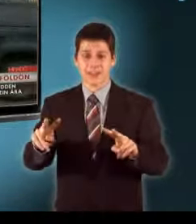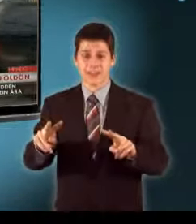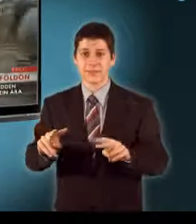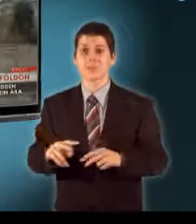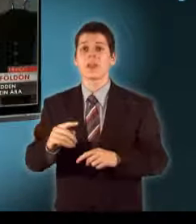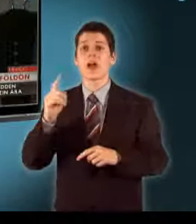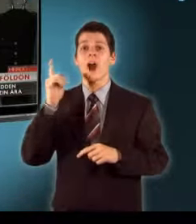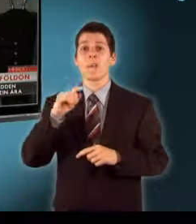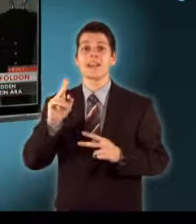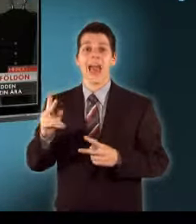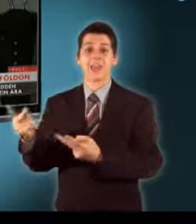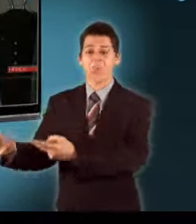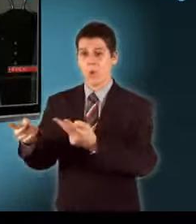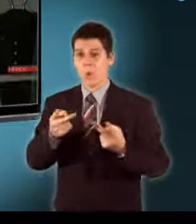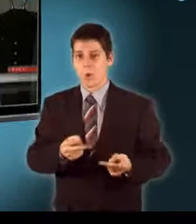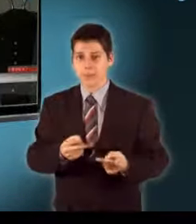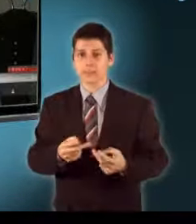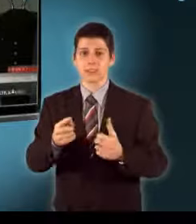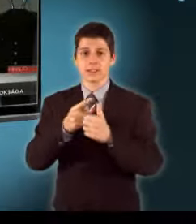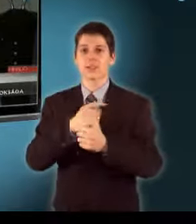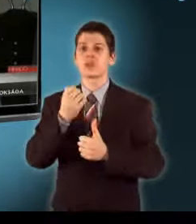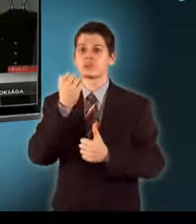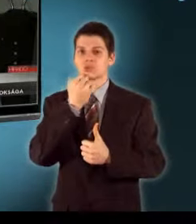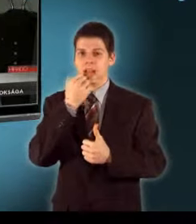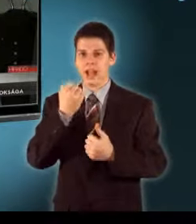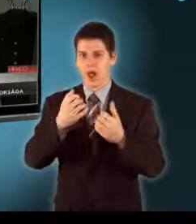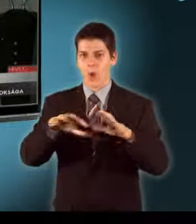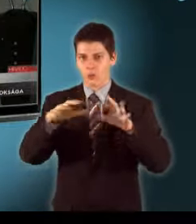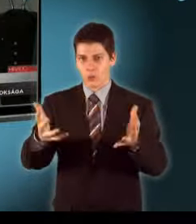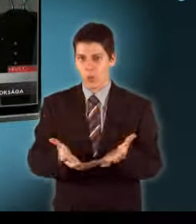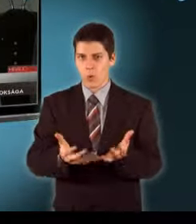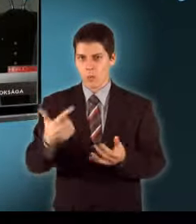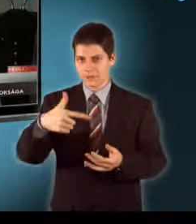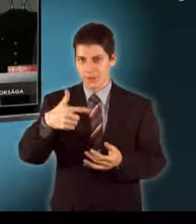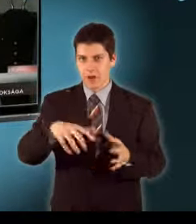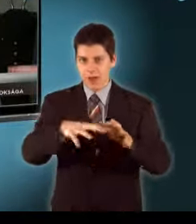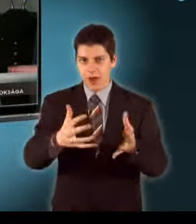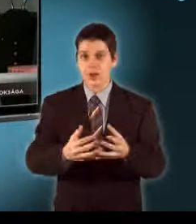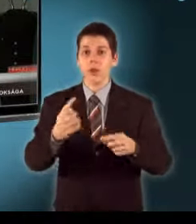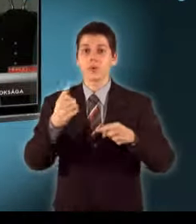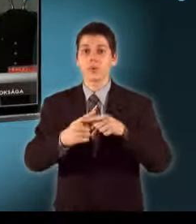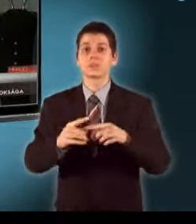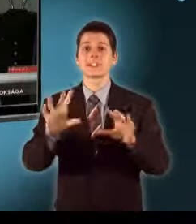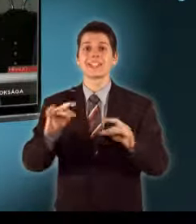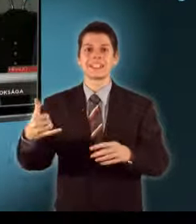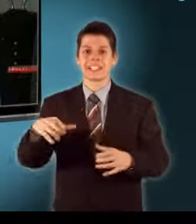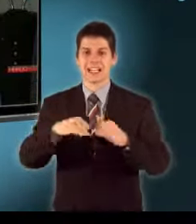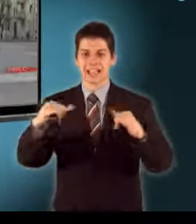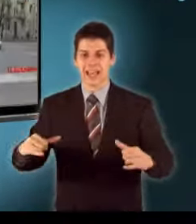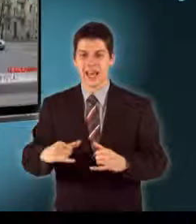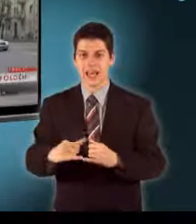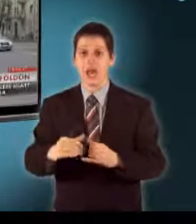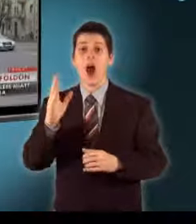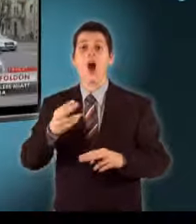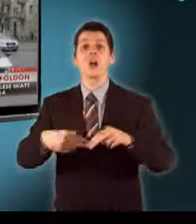korlátozott Amit hozhat magával az utas, azaz üzemanyagtartája, rendszeresített üzemanyagtartája plusz 10 liter